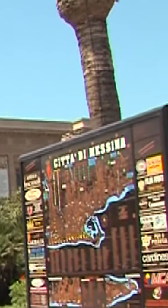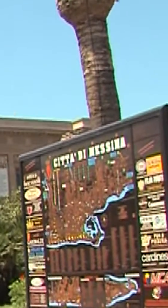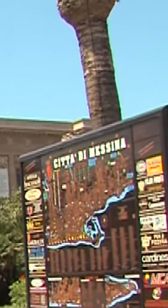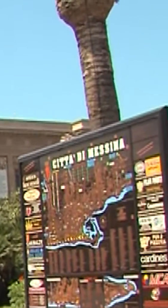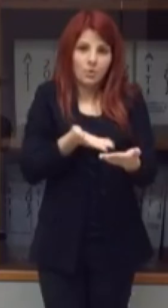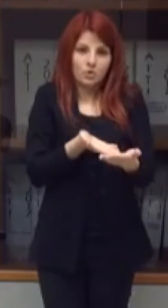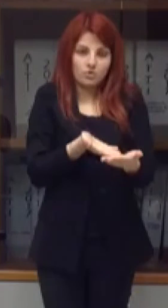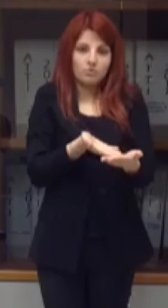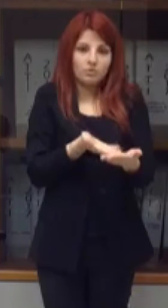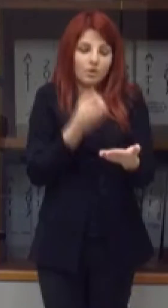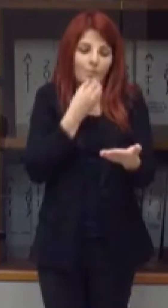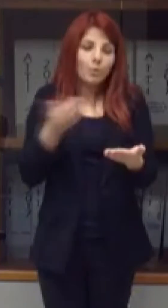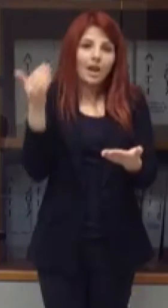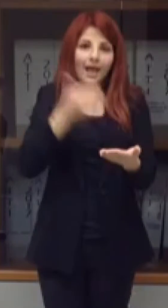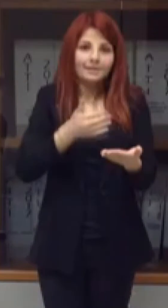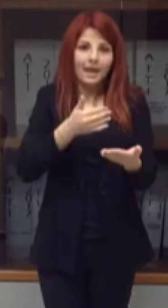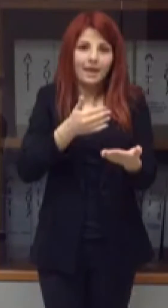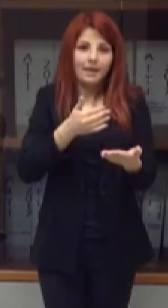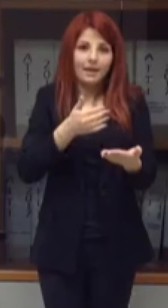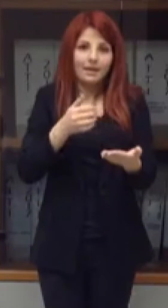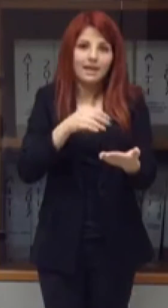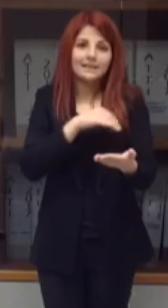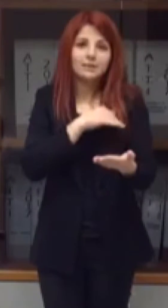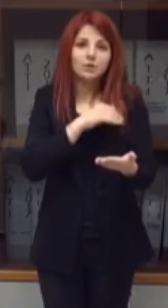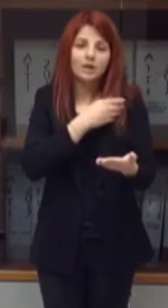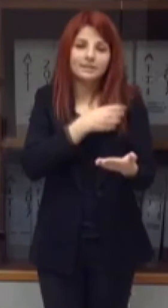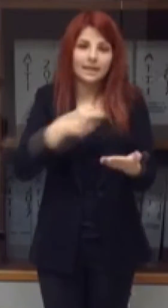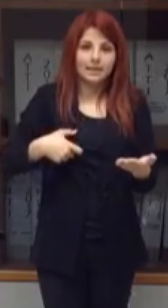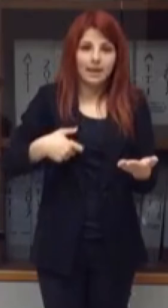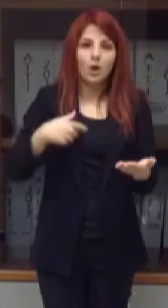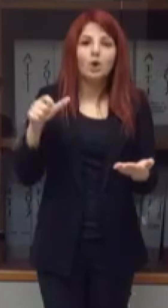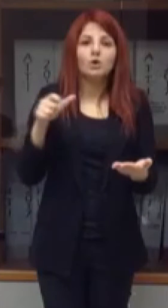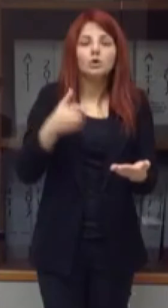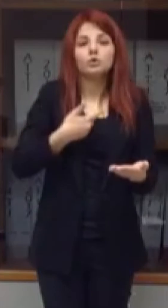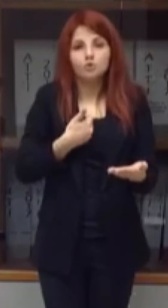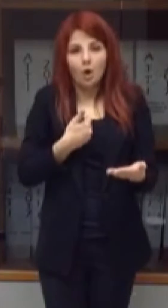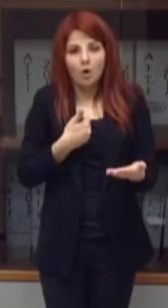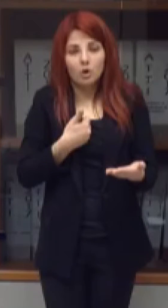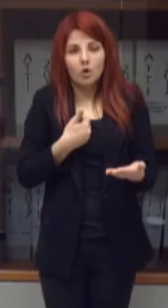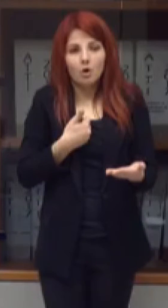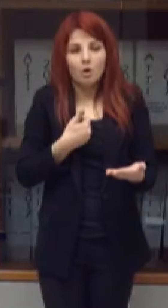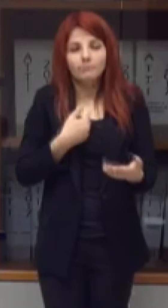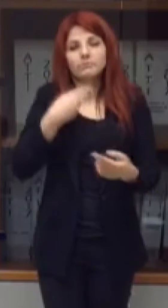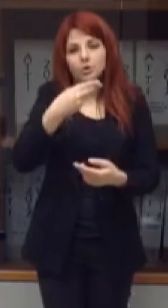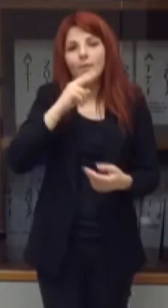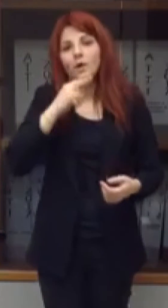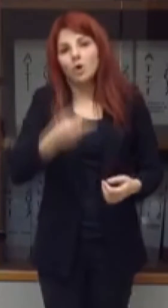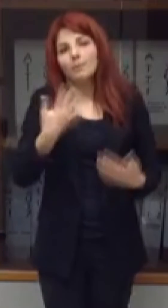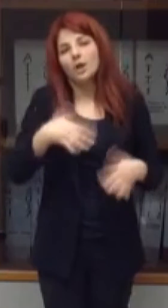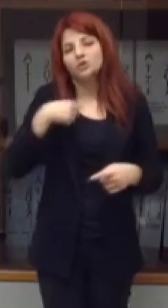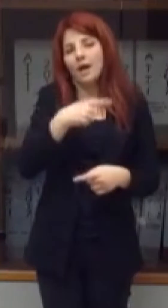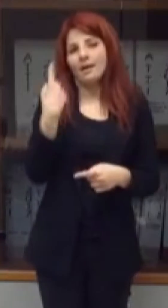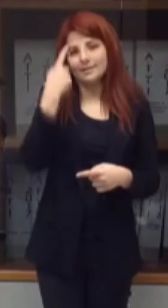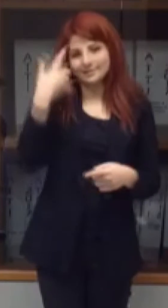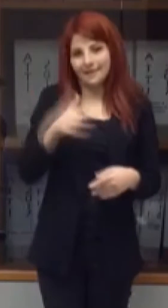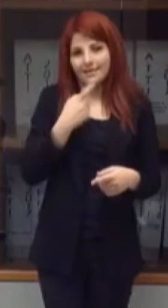Saranno 70 in tutto. Ma anche se fossero 150 rispetto al rischio di una pandemia nel nostro territorio, che cosa succederebbe? Attendo che